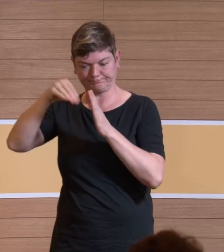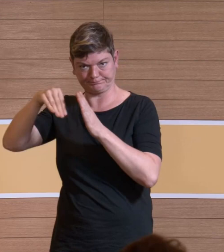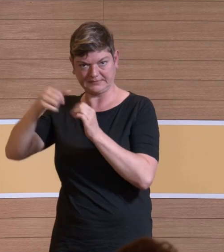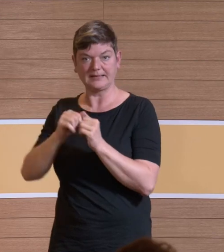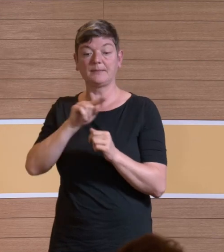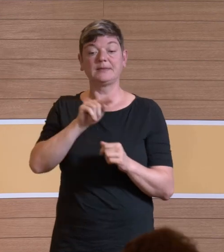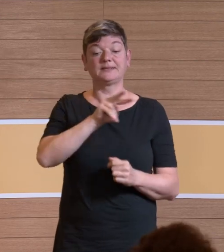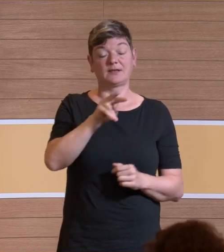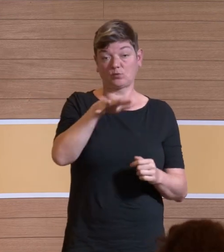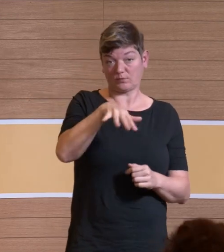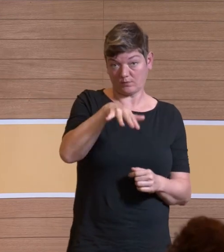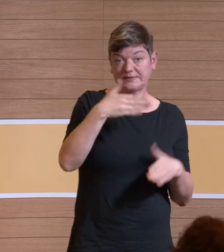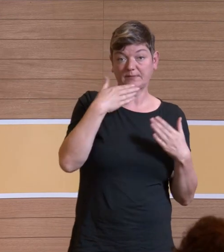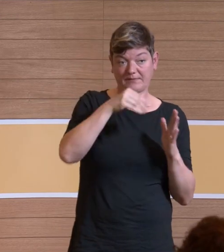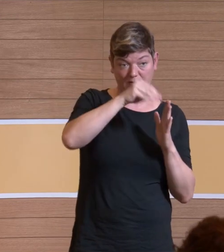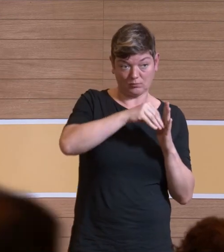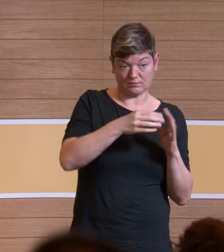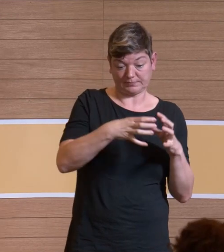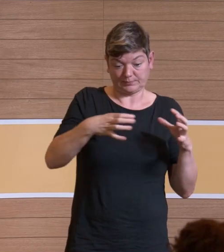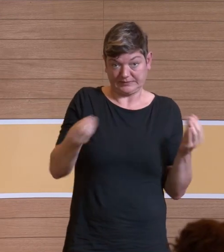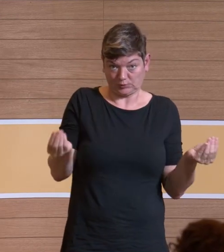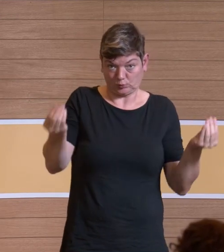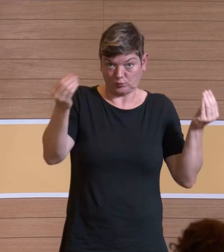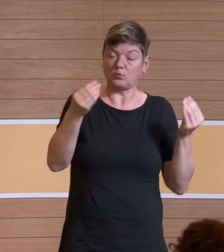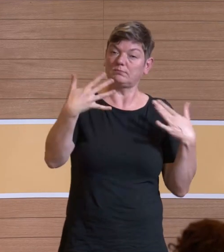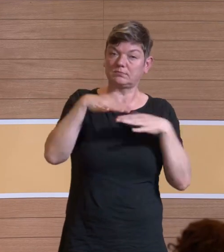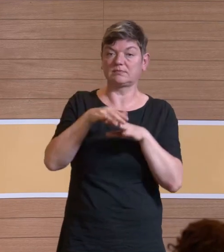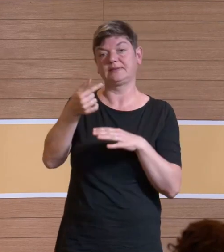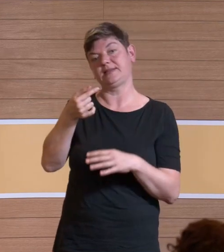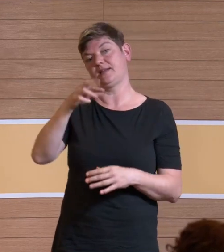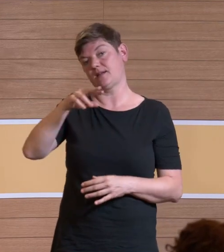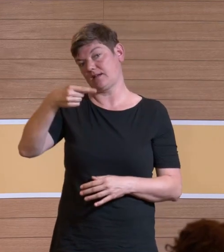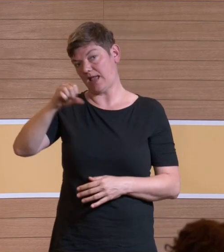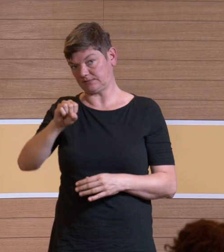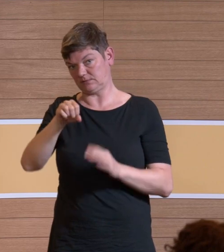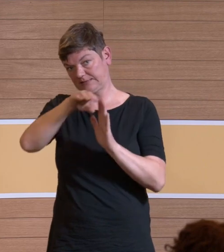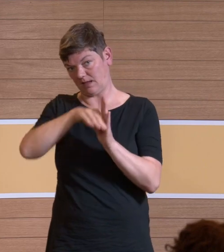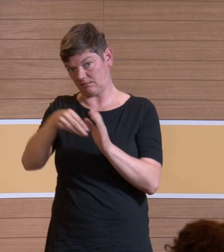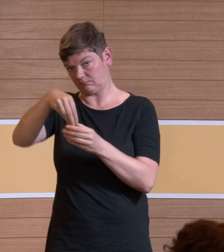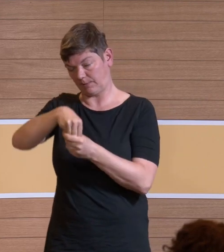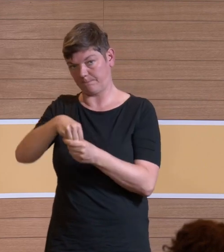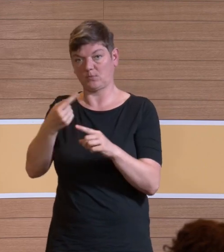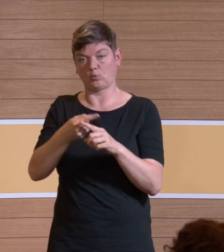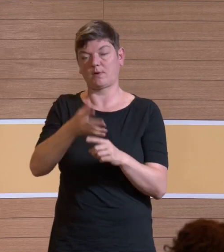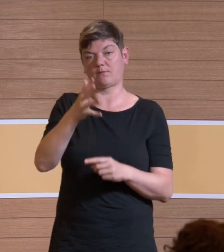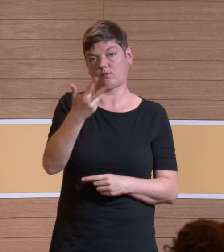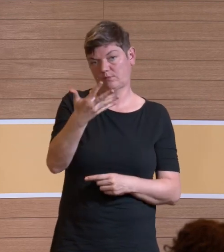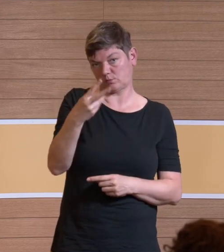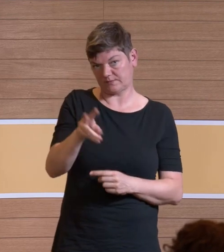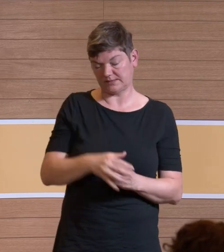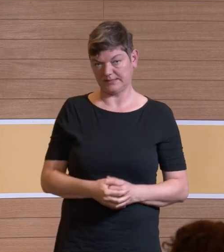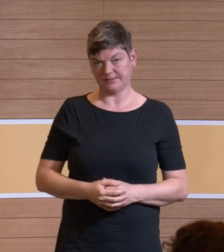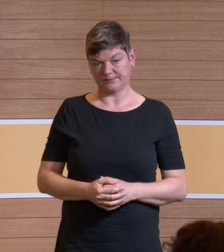2015 gemündet in diese TGRS 525.